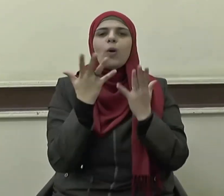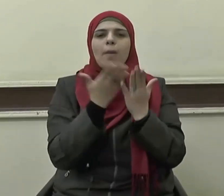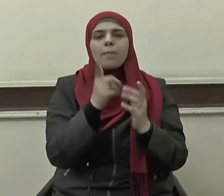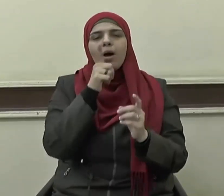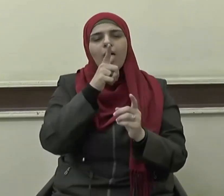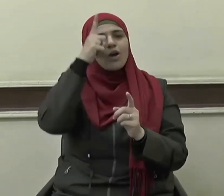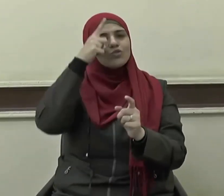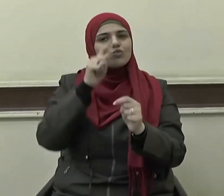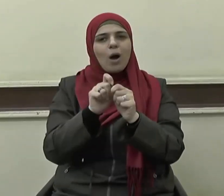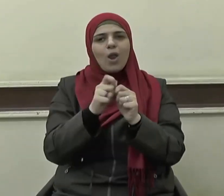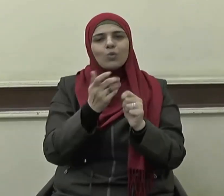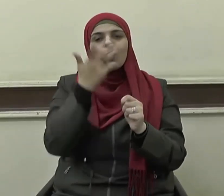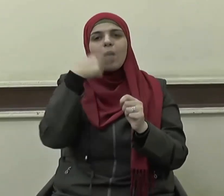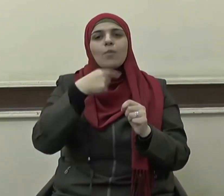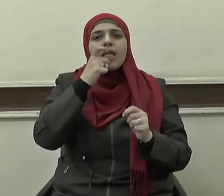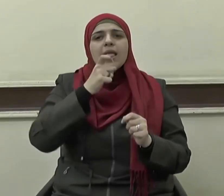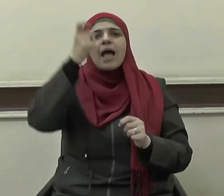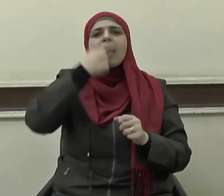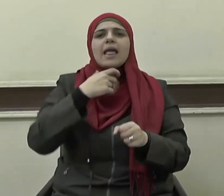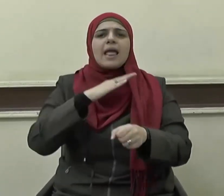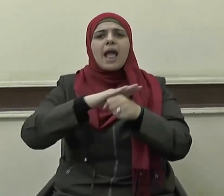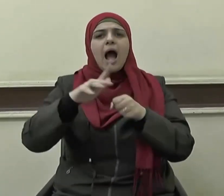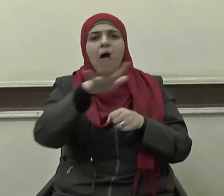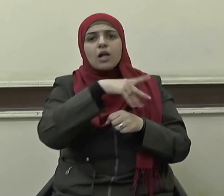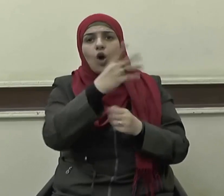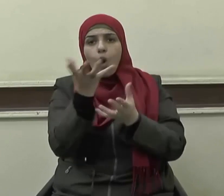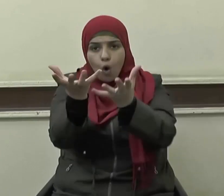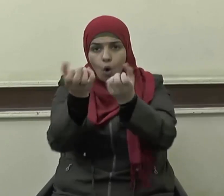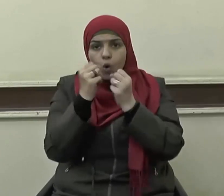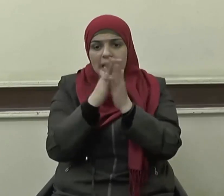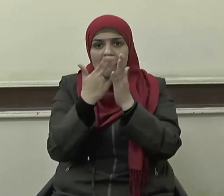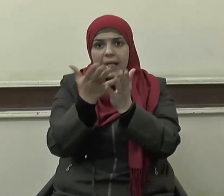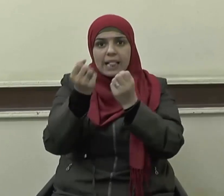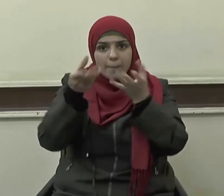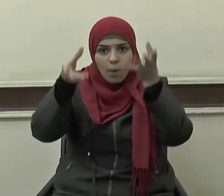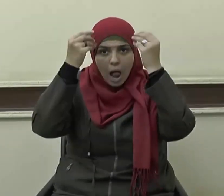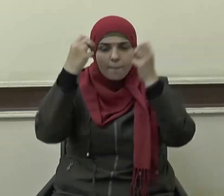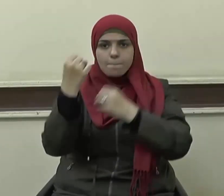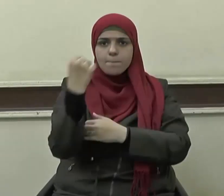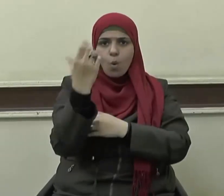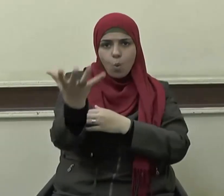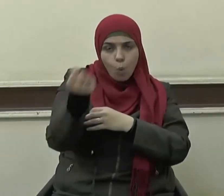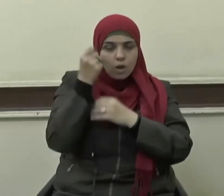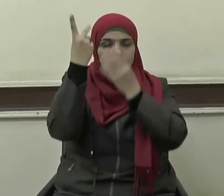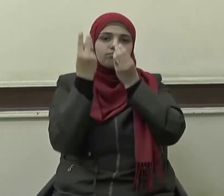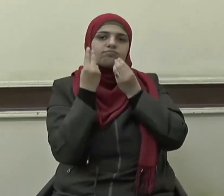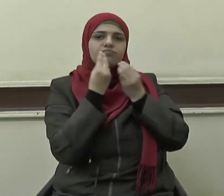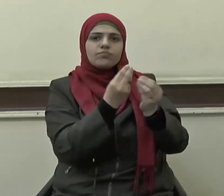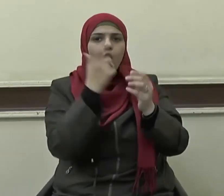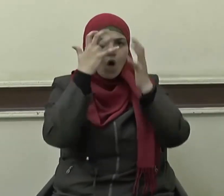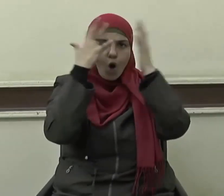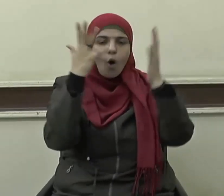تعالى يا يحيى خذ الكتاب بقوة وآتيناه الحكم صبيا